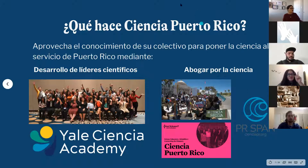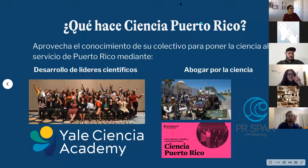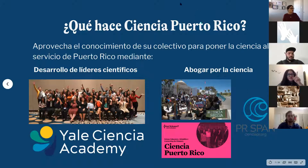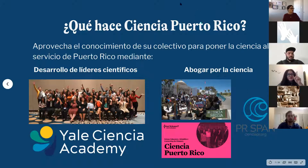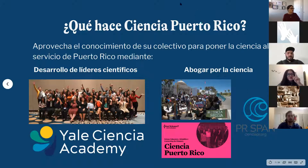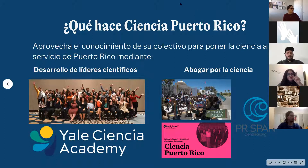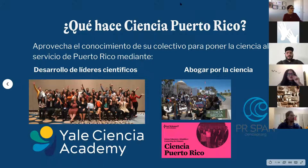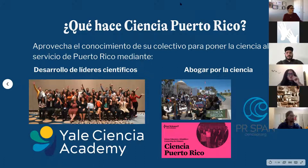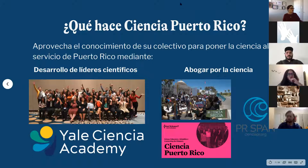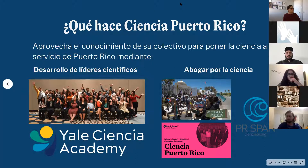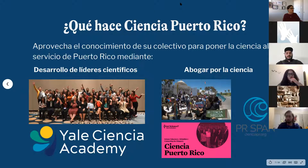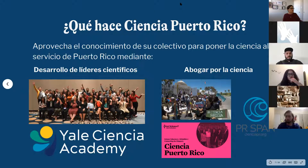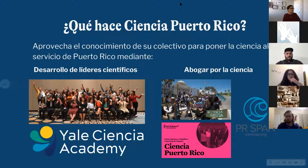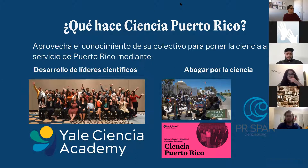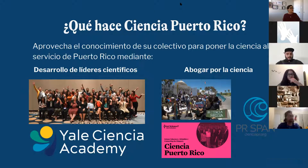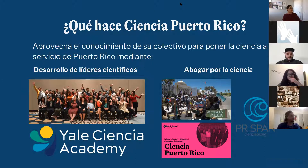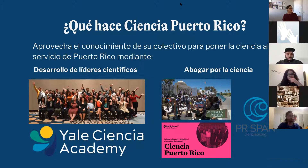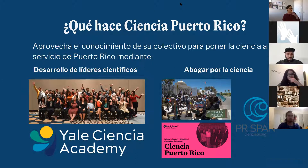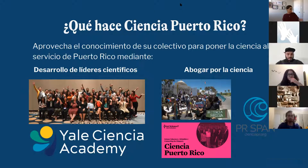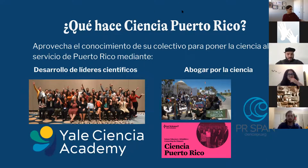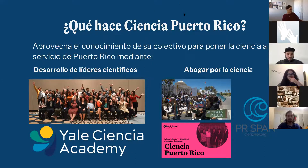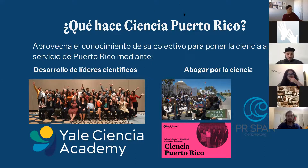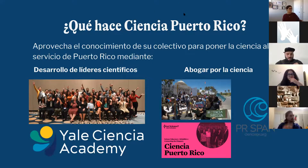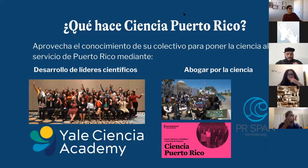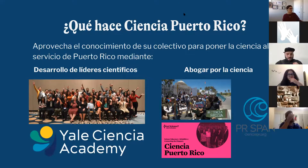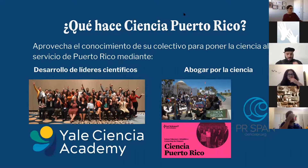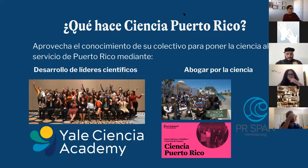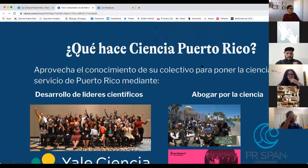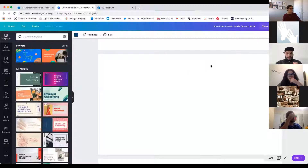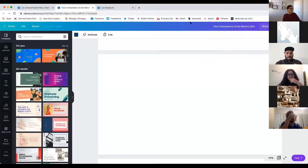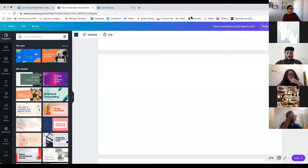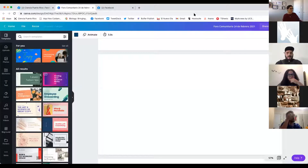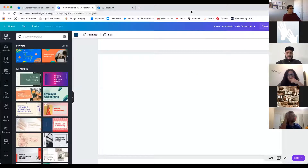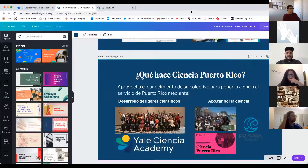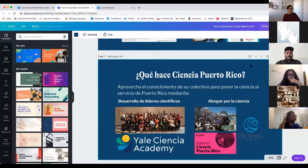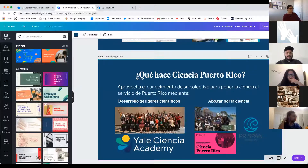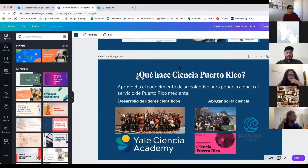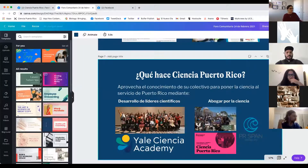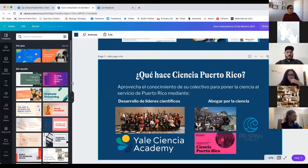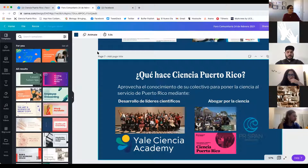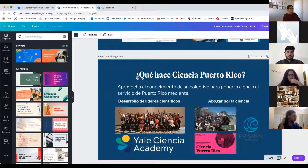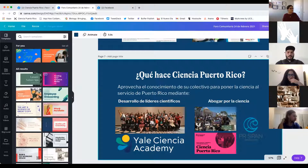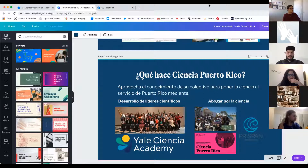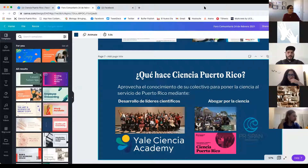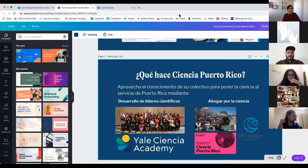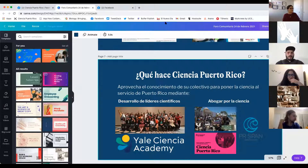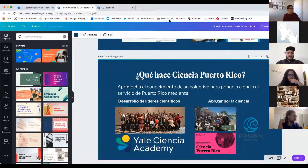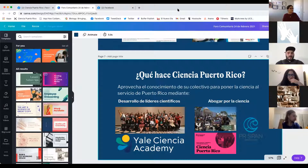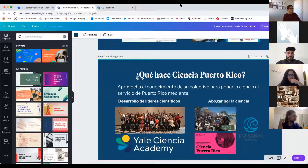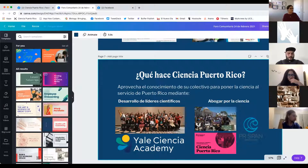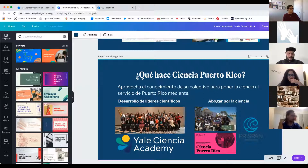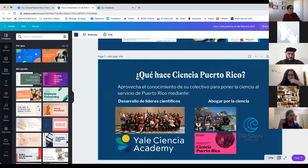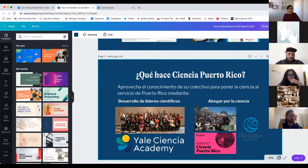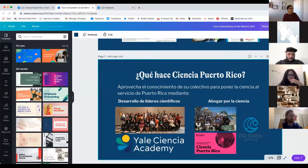live estás apareciendo tú nada más. Ok, ok. pues vamos a ver. Ahora vamos a prender la...